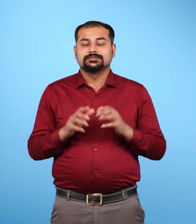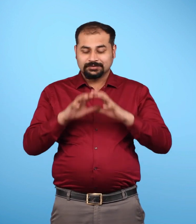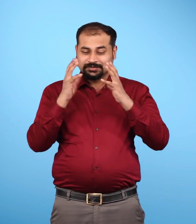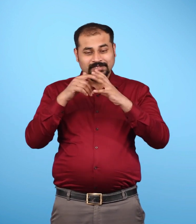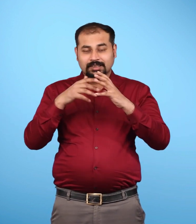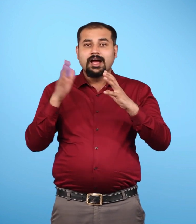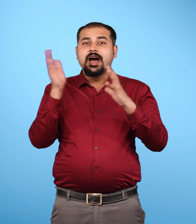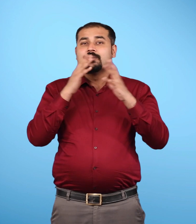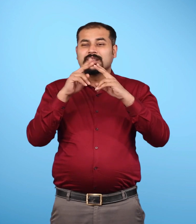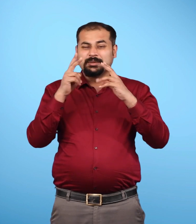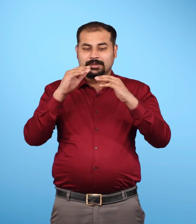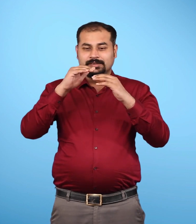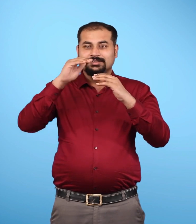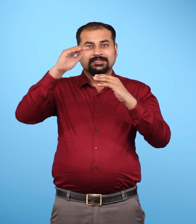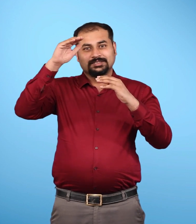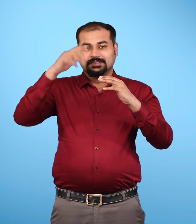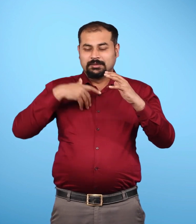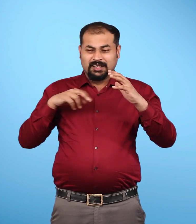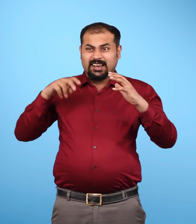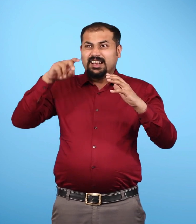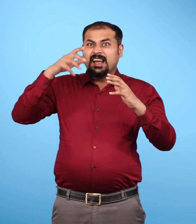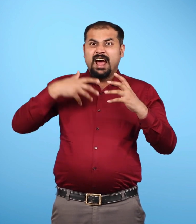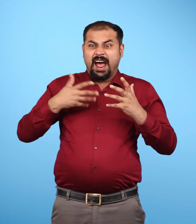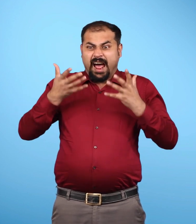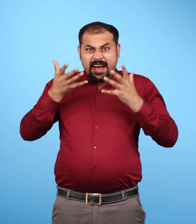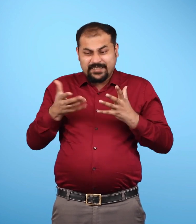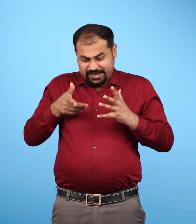उचाई के साथ वायुमंडल के घनत्व में भिन्नता आती है